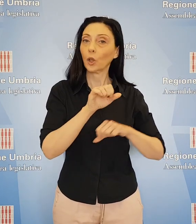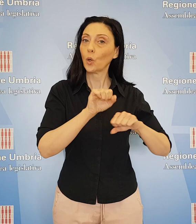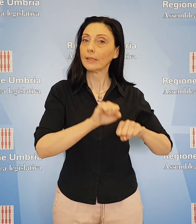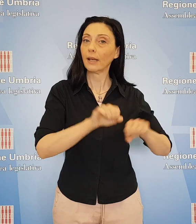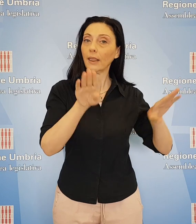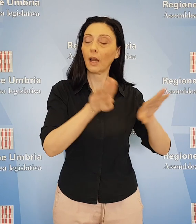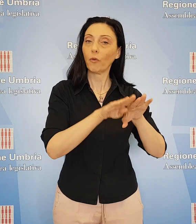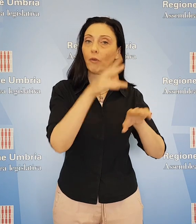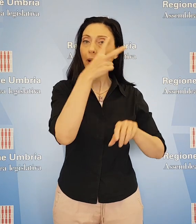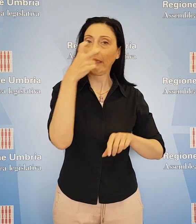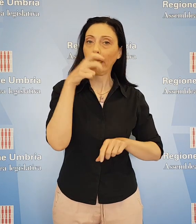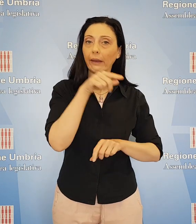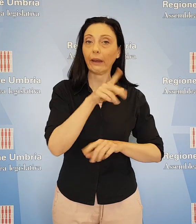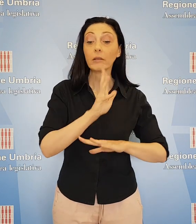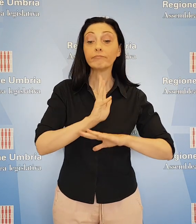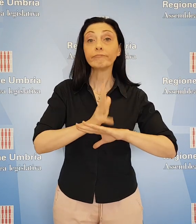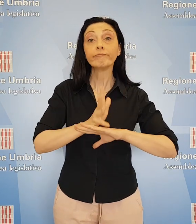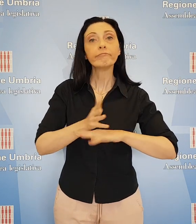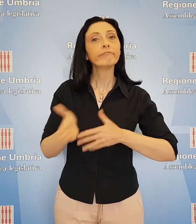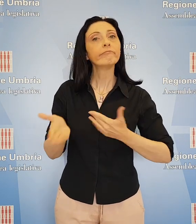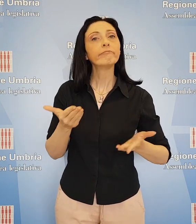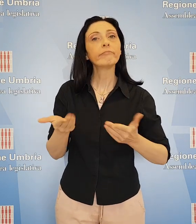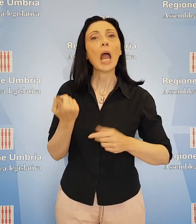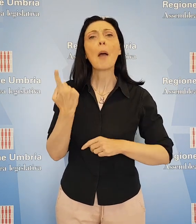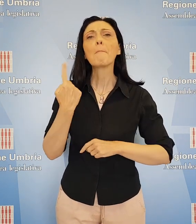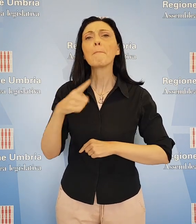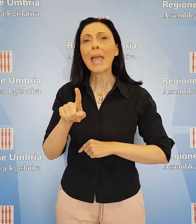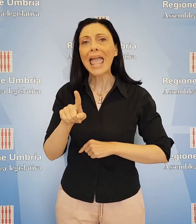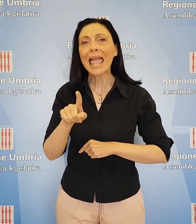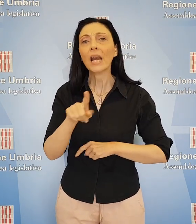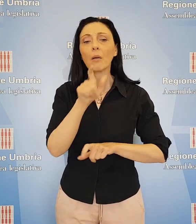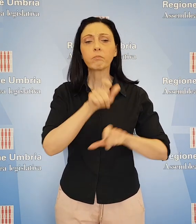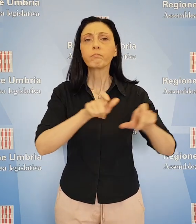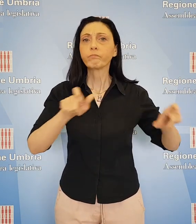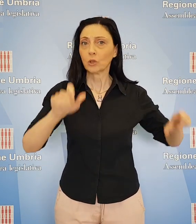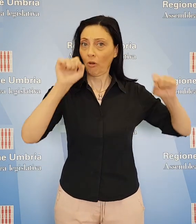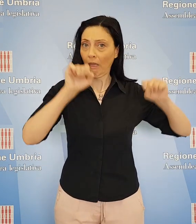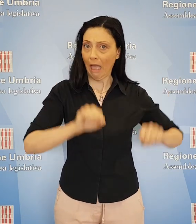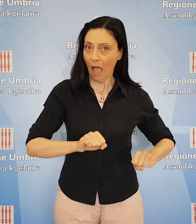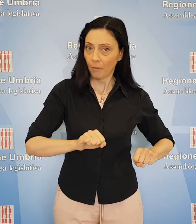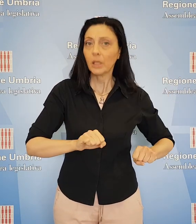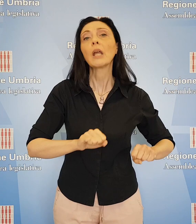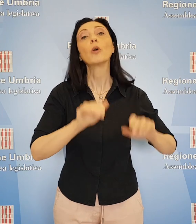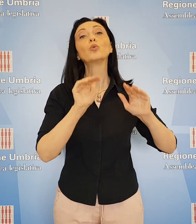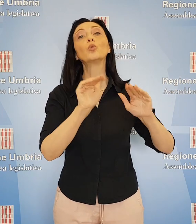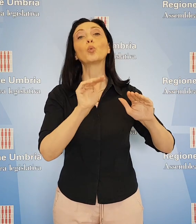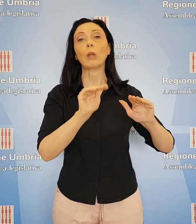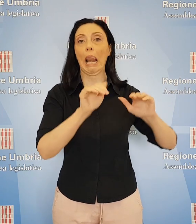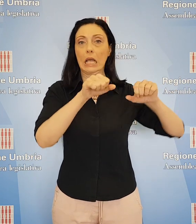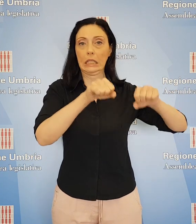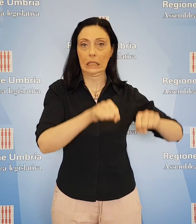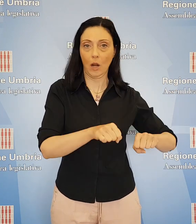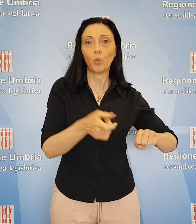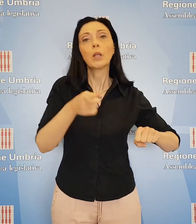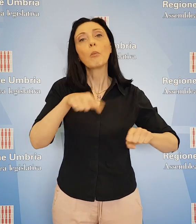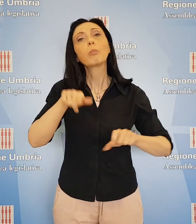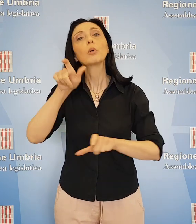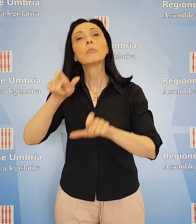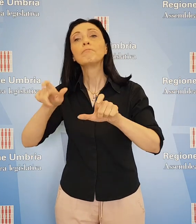Valnerina, interventi immediati finalizzati alla tutela della salute delle popolazioni residenti e dei numerosi visitatori che